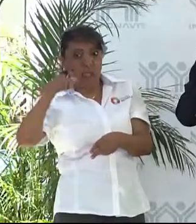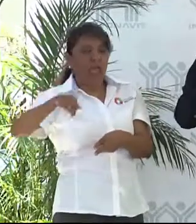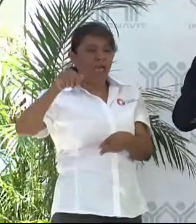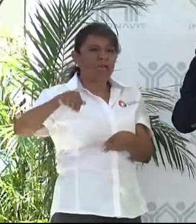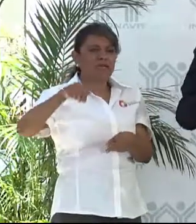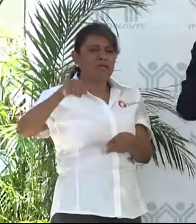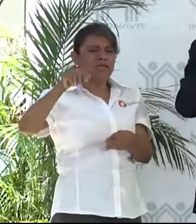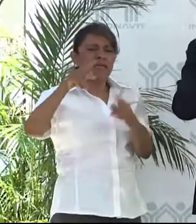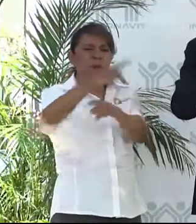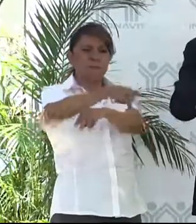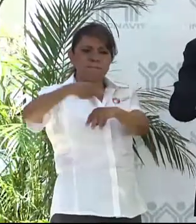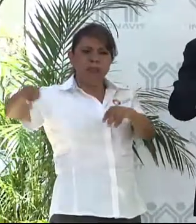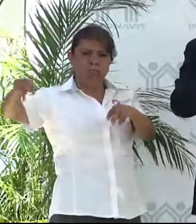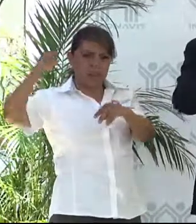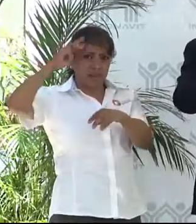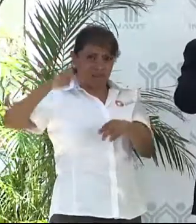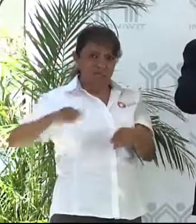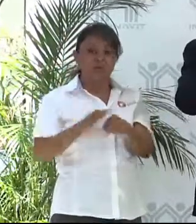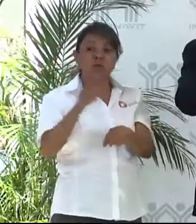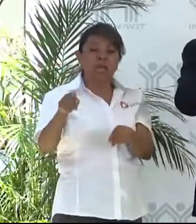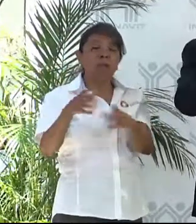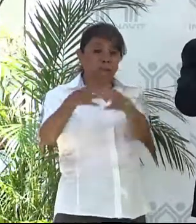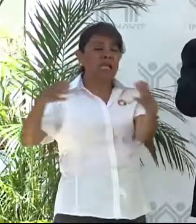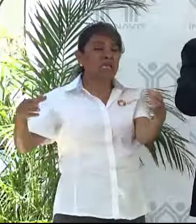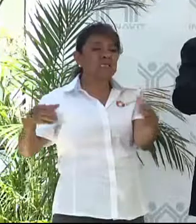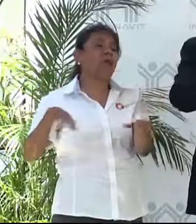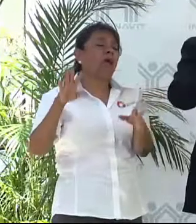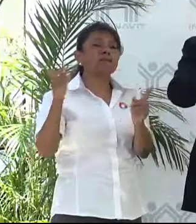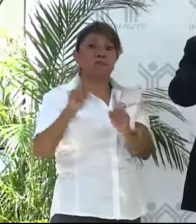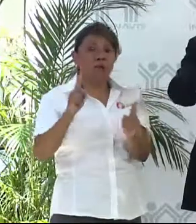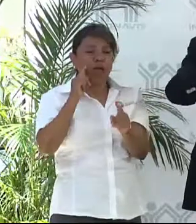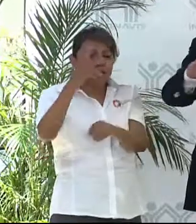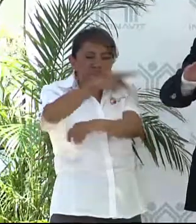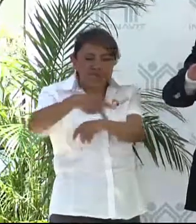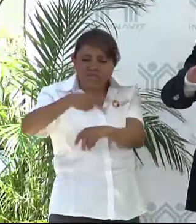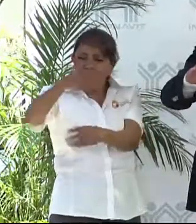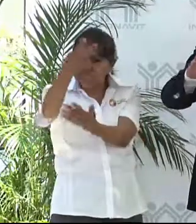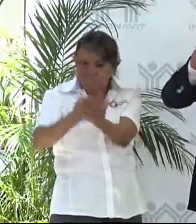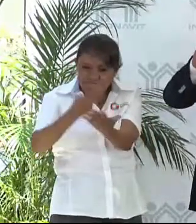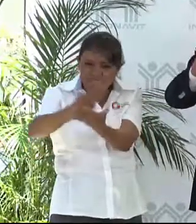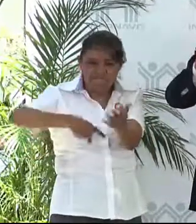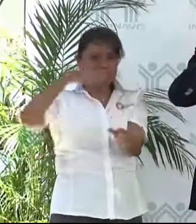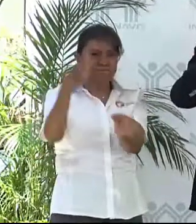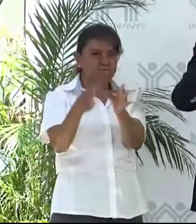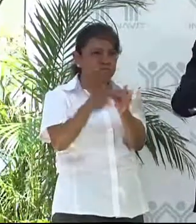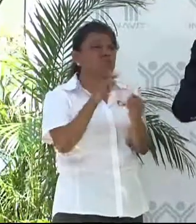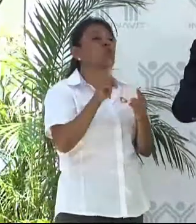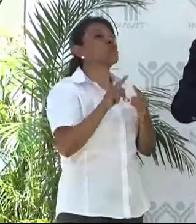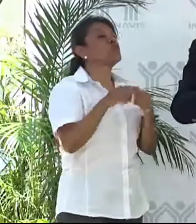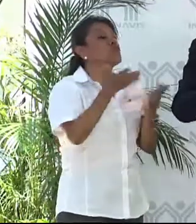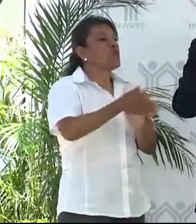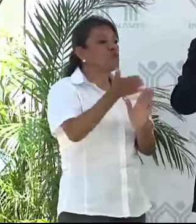porque es donde va a crecer el desarrollo. Queremos dejar establecidas con precisión dónde vamos a